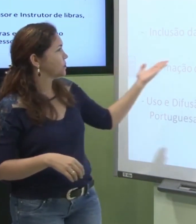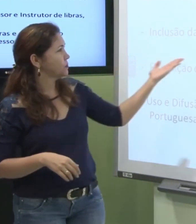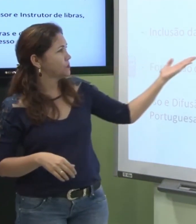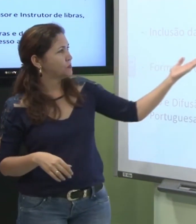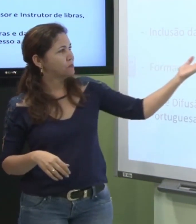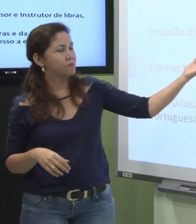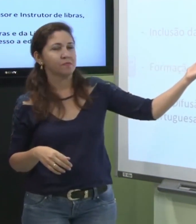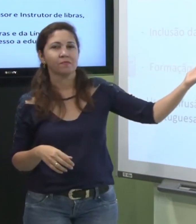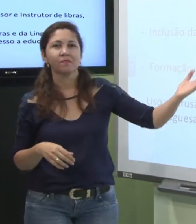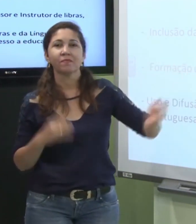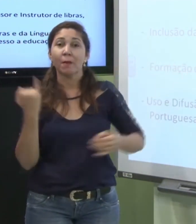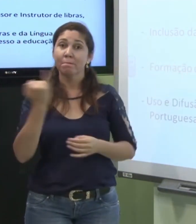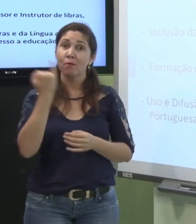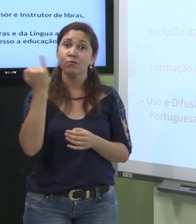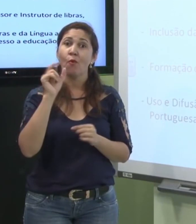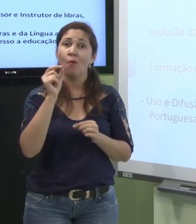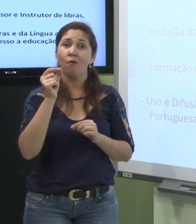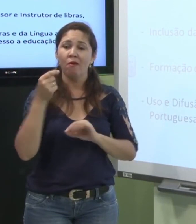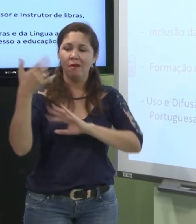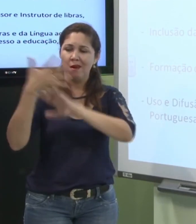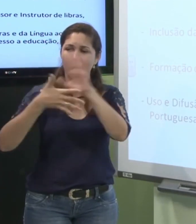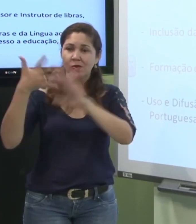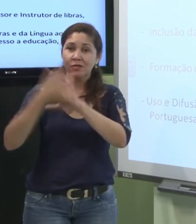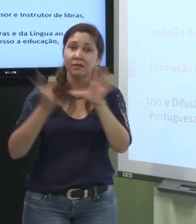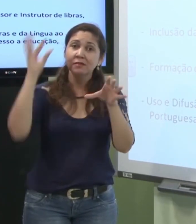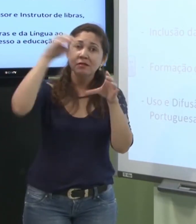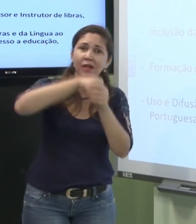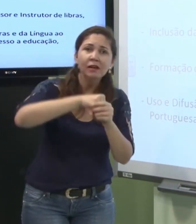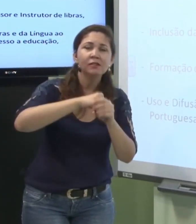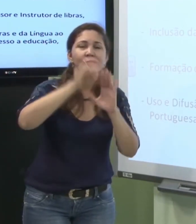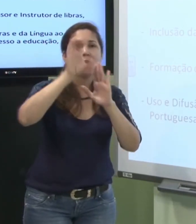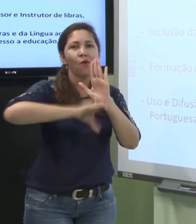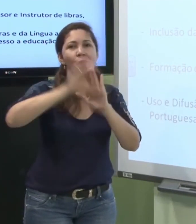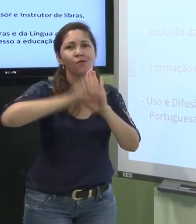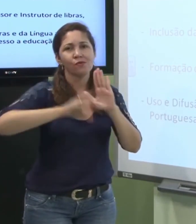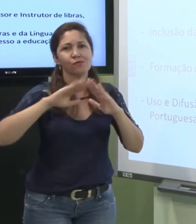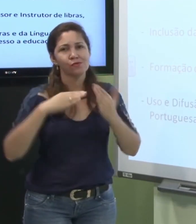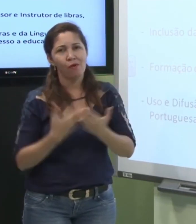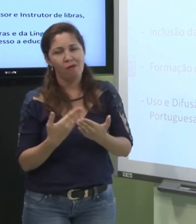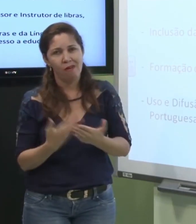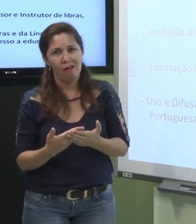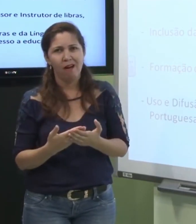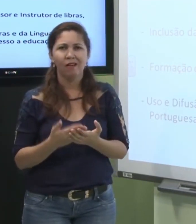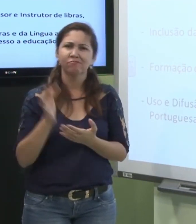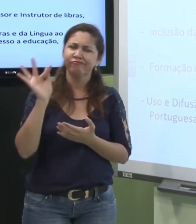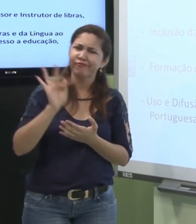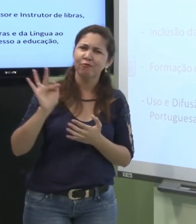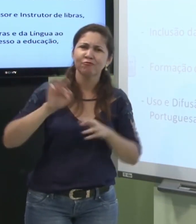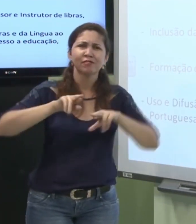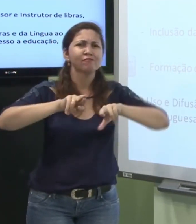então o decreto ele veio cobrar a disciplina de libras como grade curricular